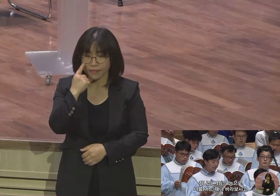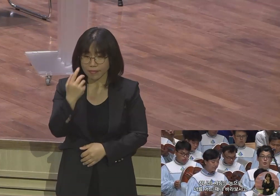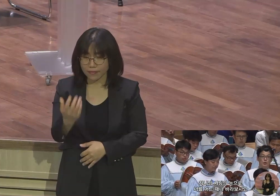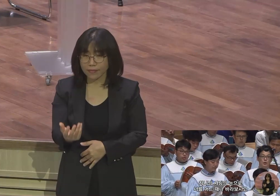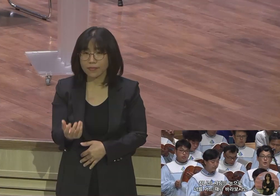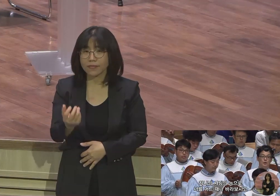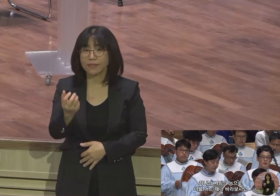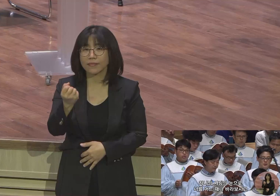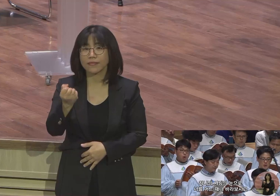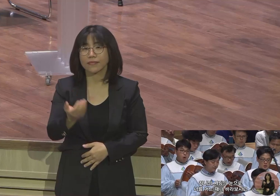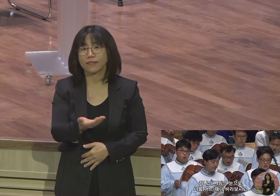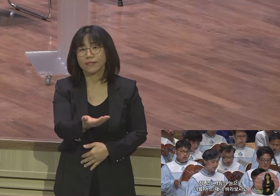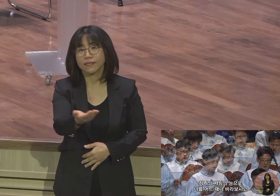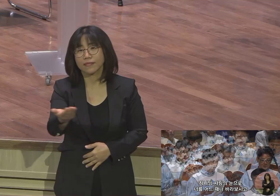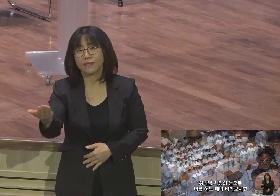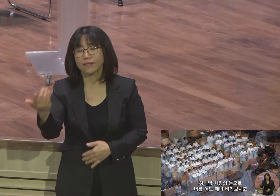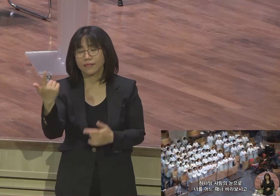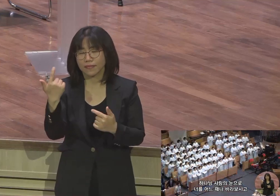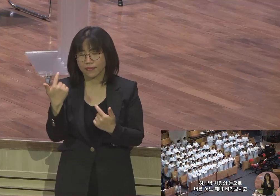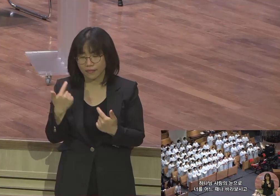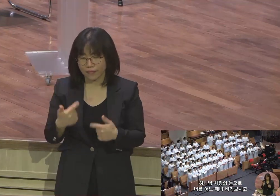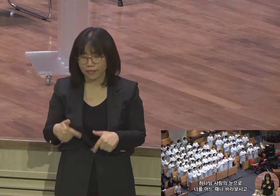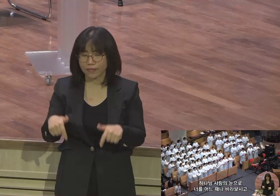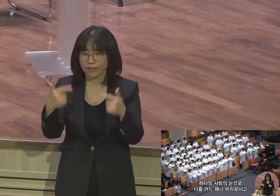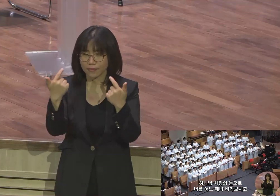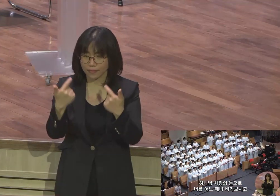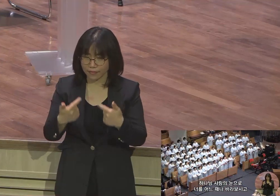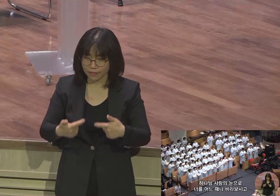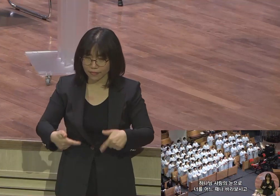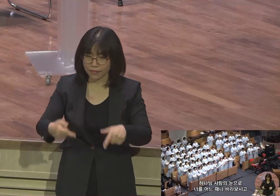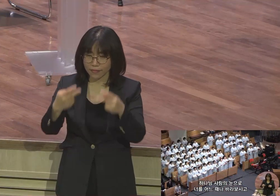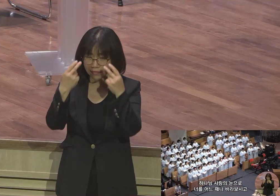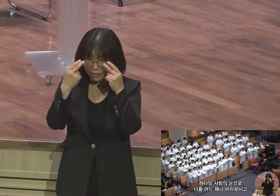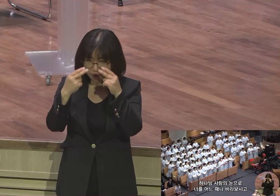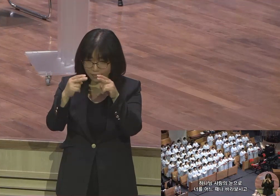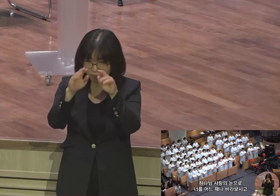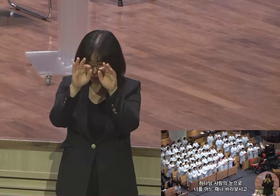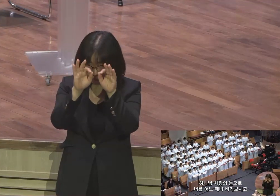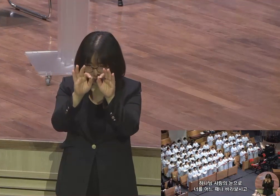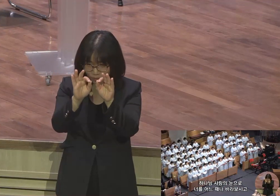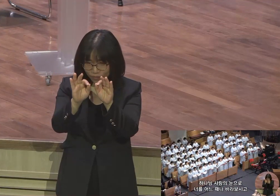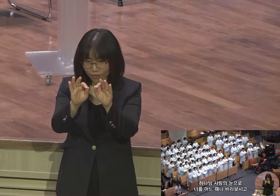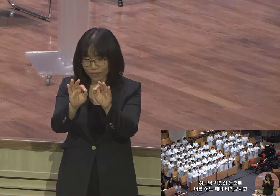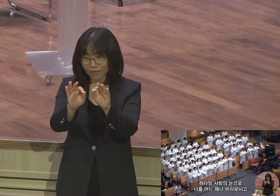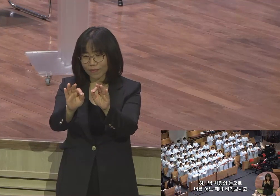눈으로 너를 어둠게 다 말아보시고